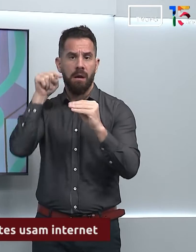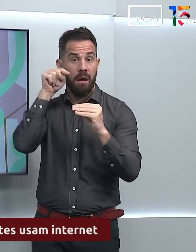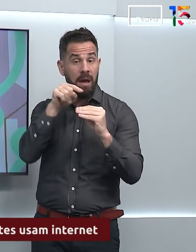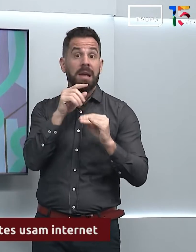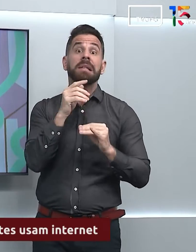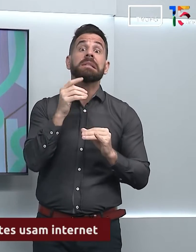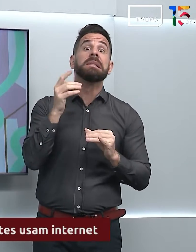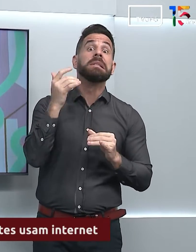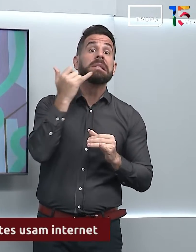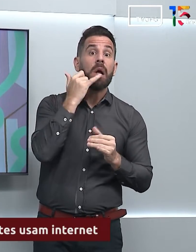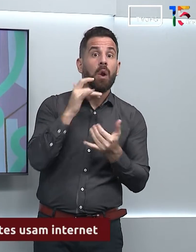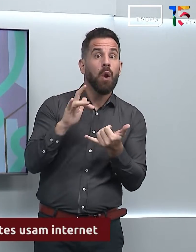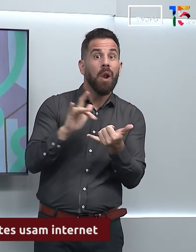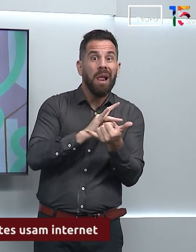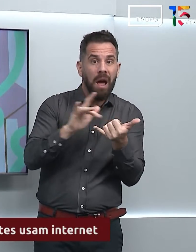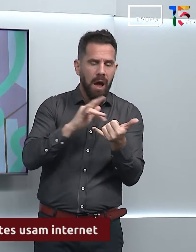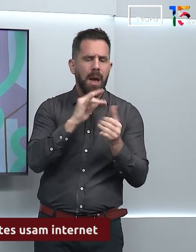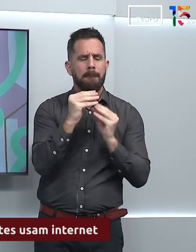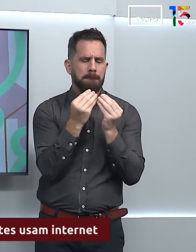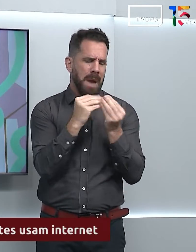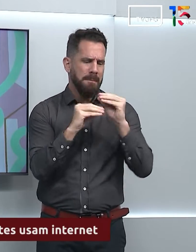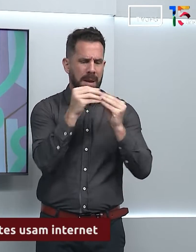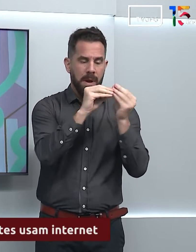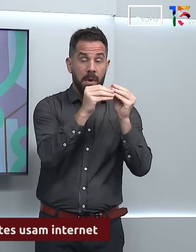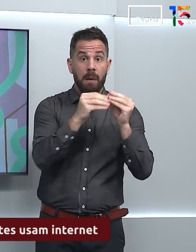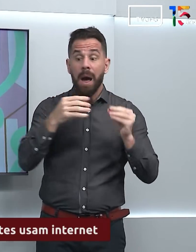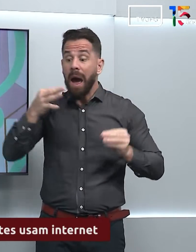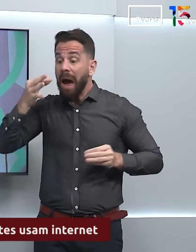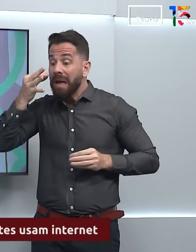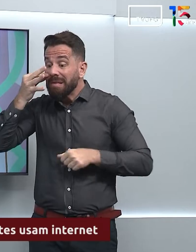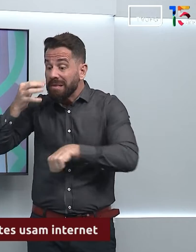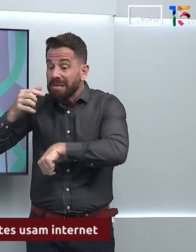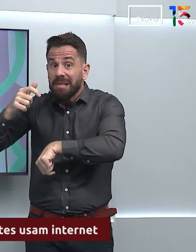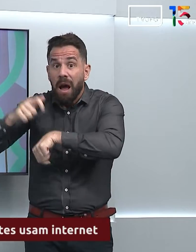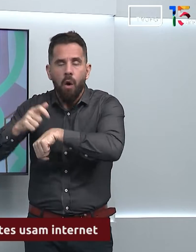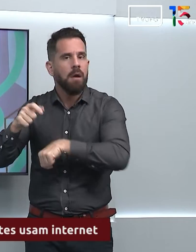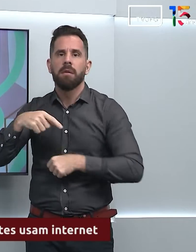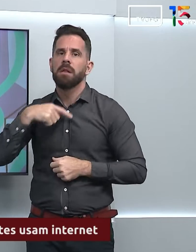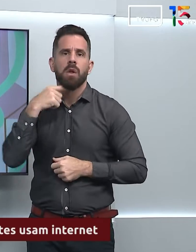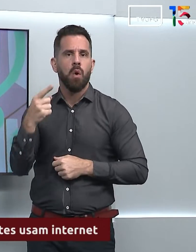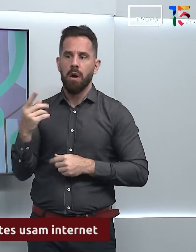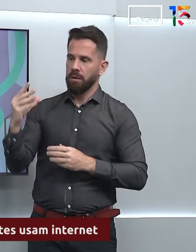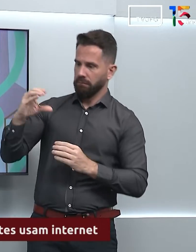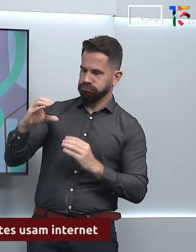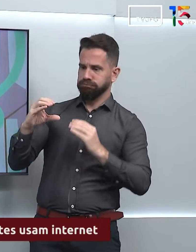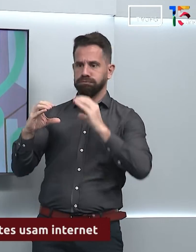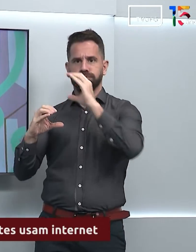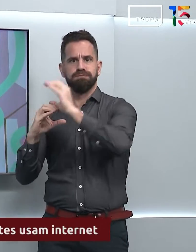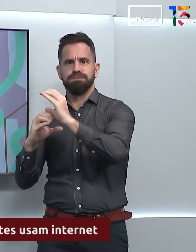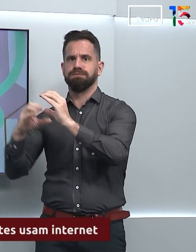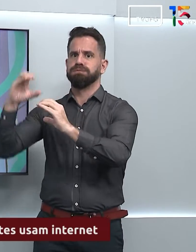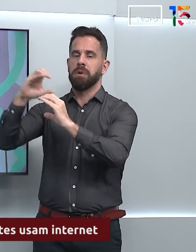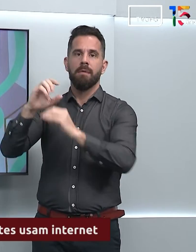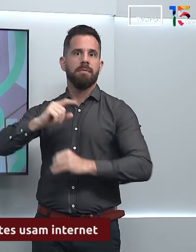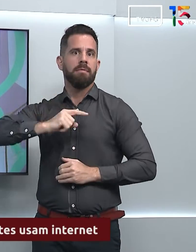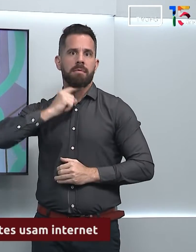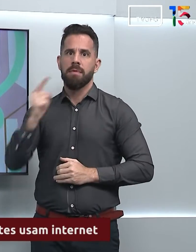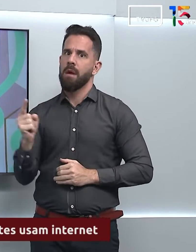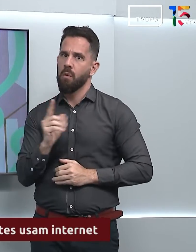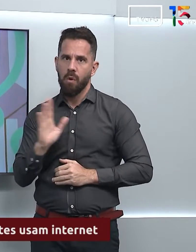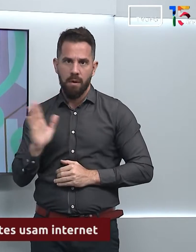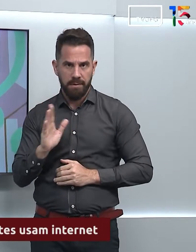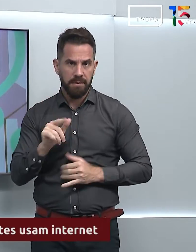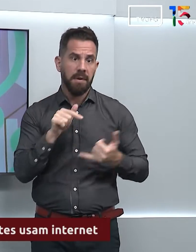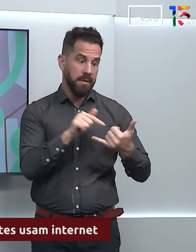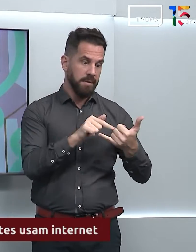não conseguia fazer esse mesmo movimento ao vivo. Então, não conseguia empilhar os blocos físicos, mas conseguia fazer isso de